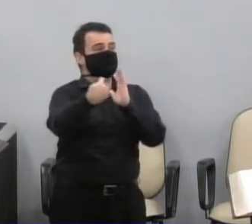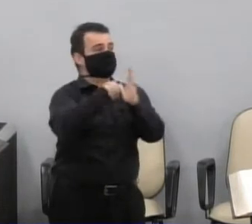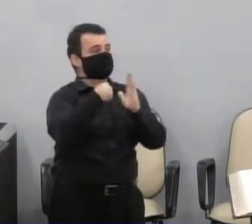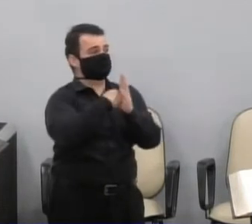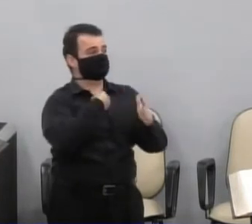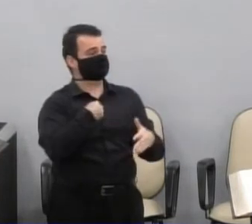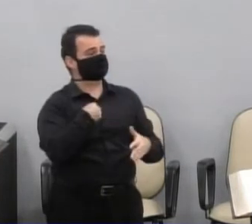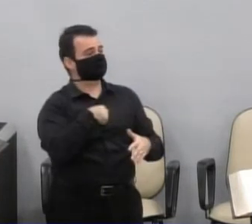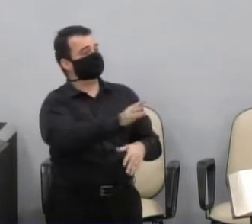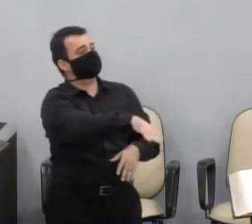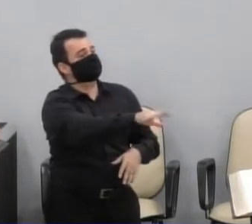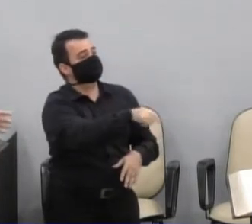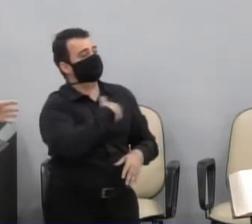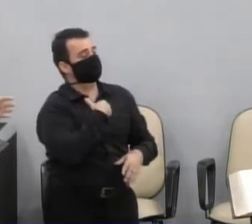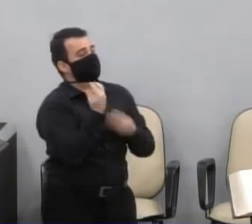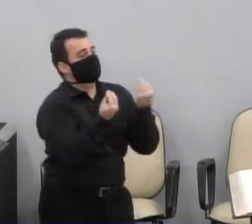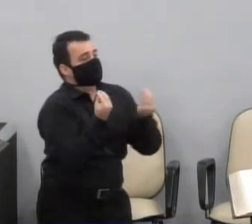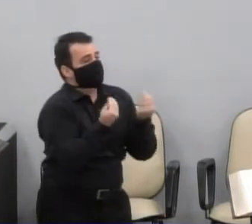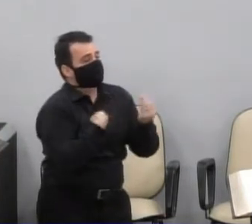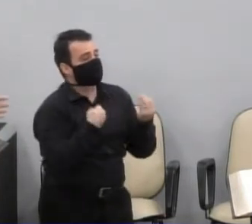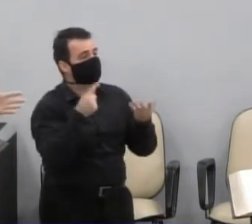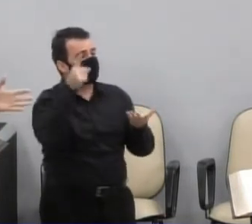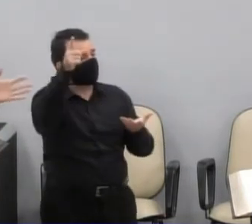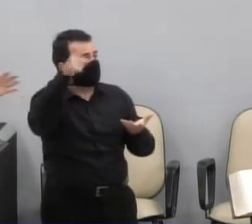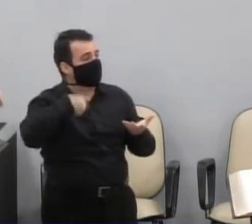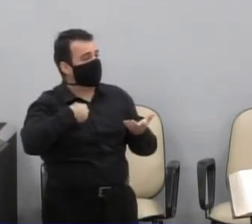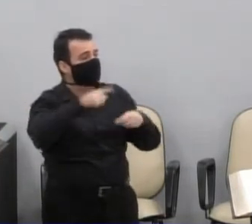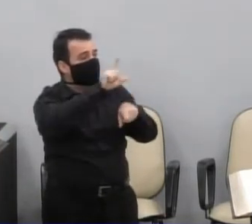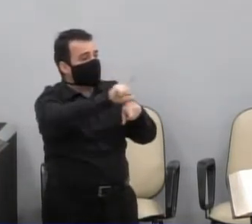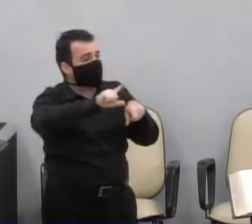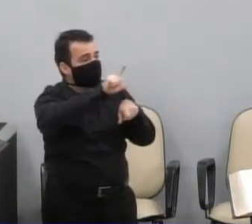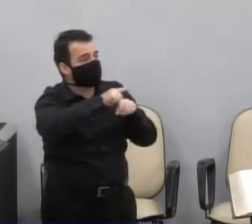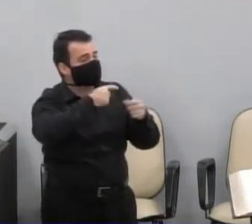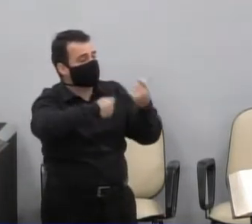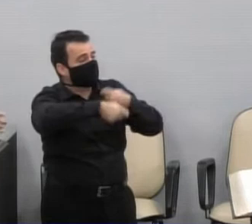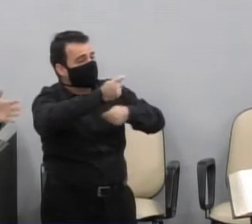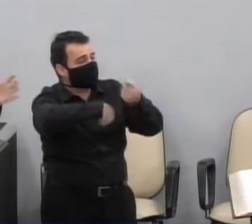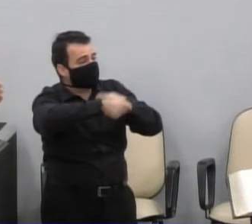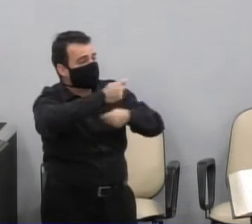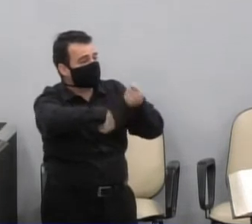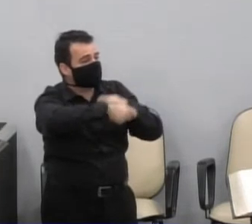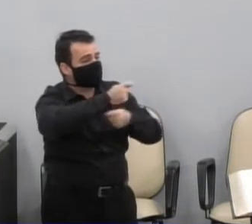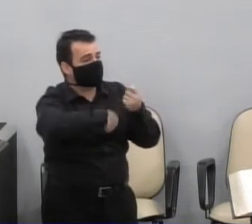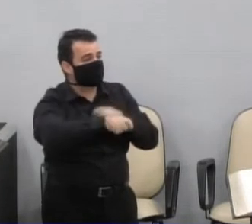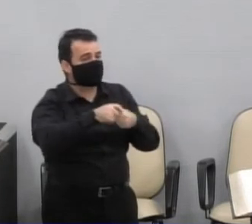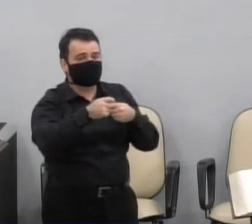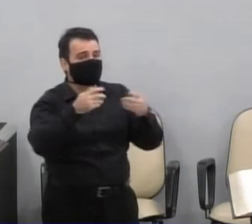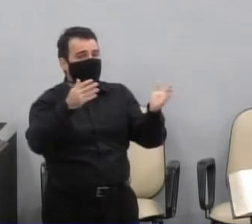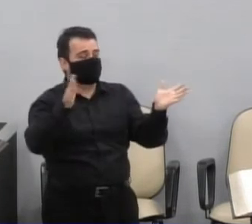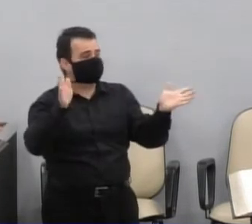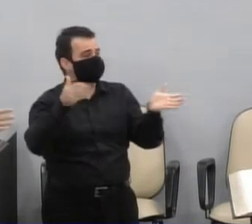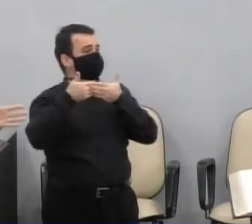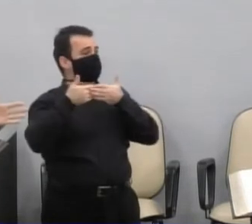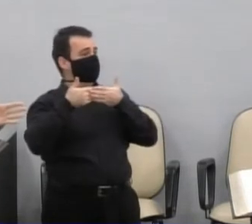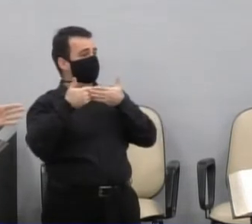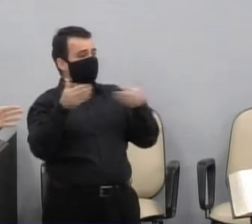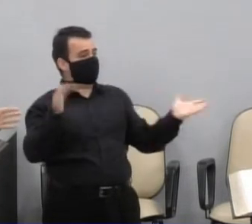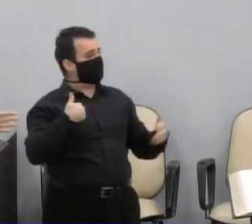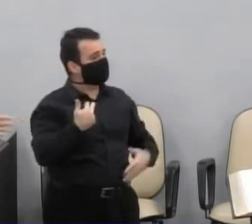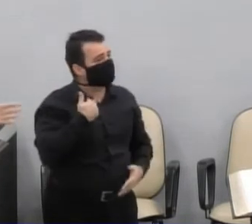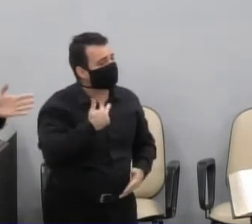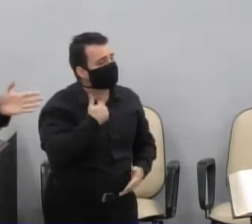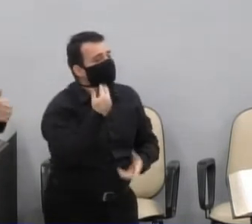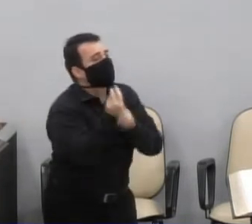vereador, meu comércio, ou o comércio onde eu trabalho, não pode abrir, lá